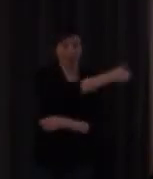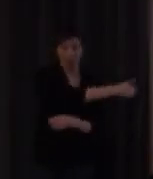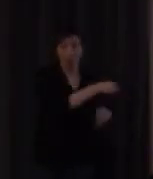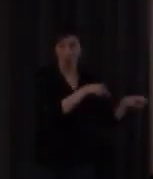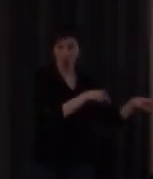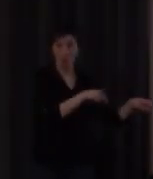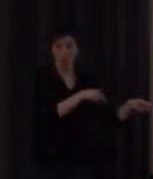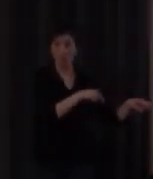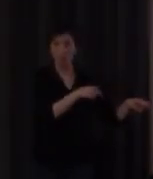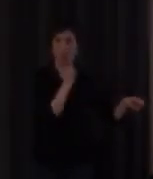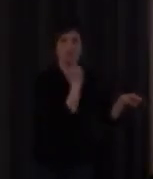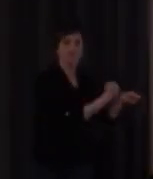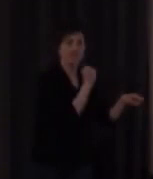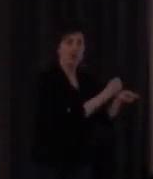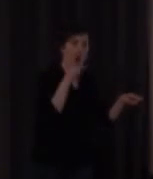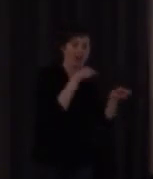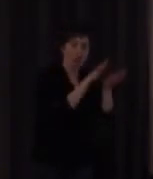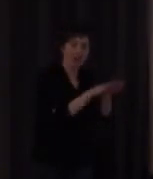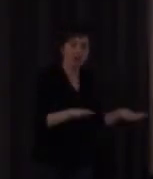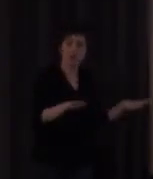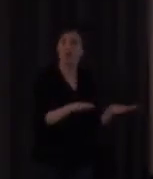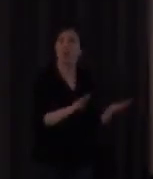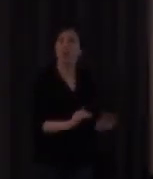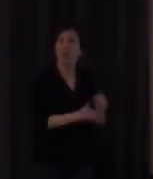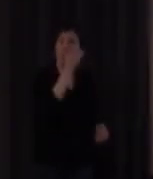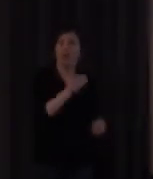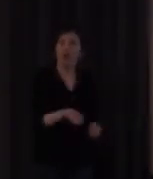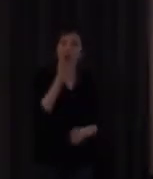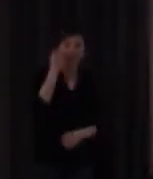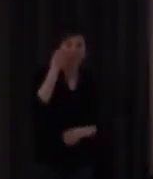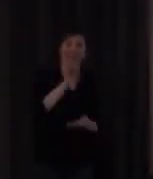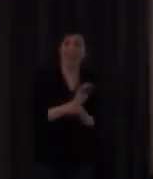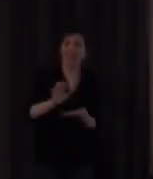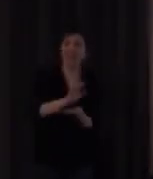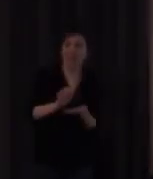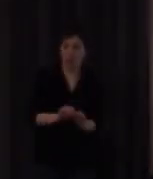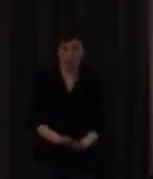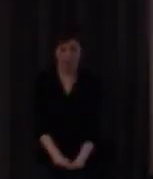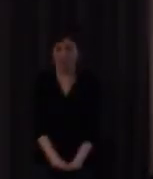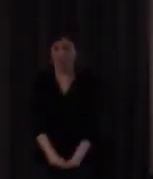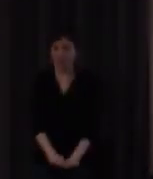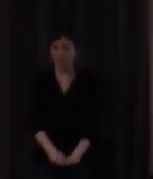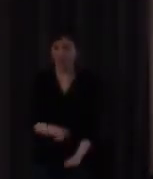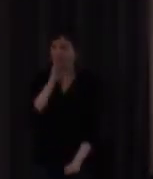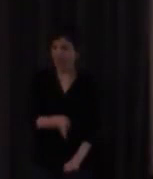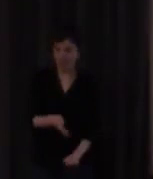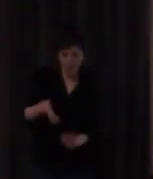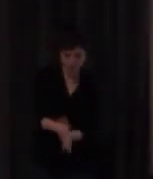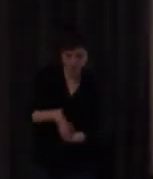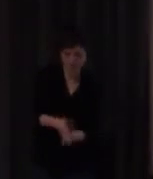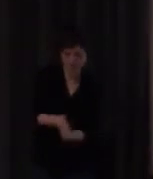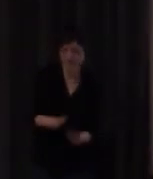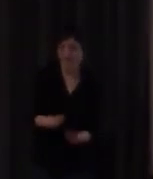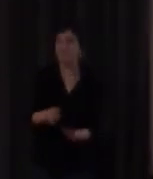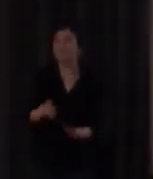intención de que estos chiquillos puedan aprender empezar a aprender SEA desde bien pequeños yo sé que es un convencimiento muy